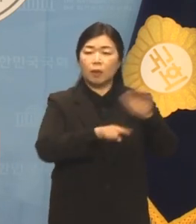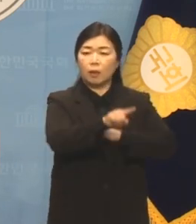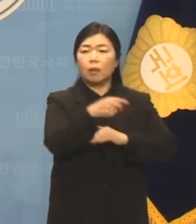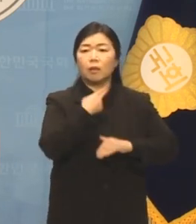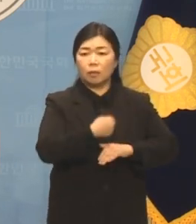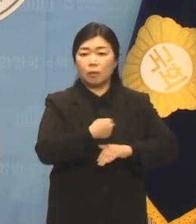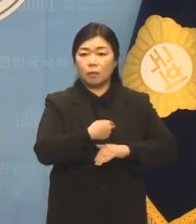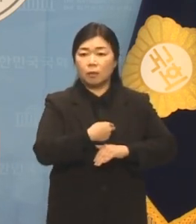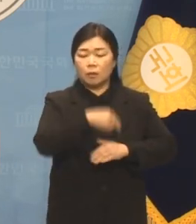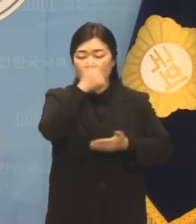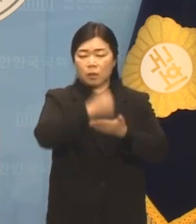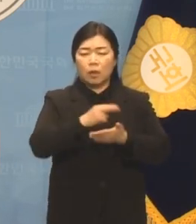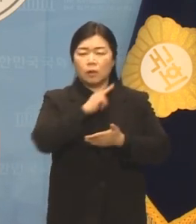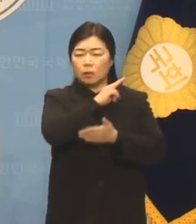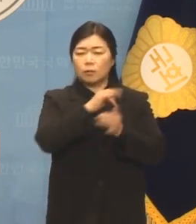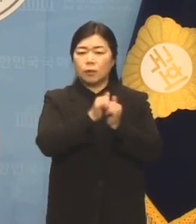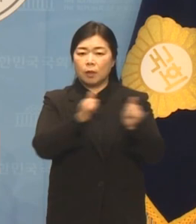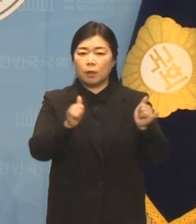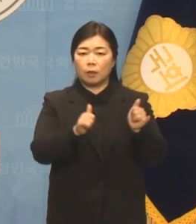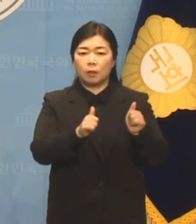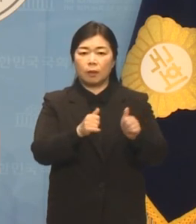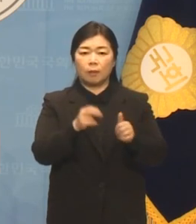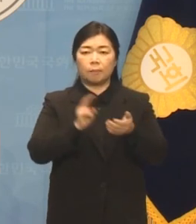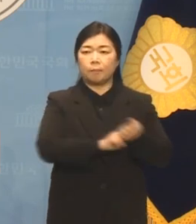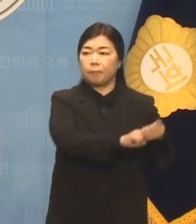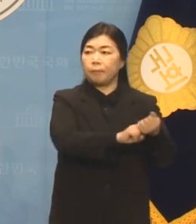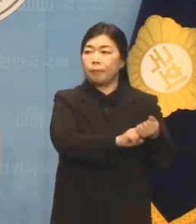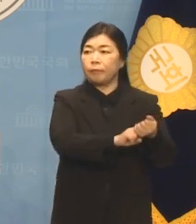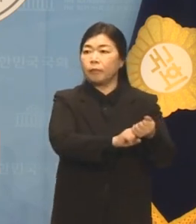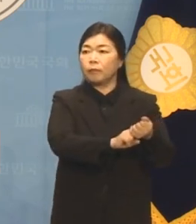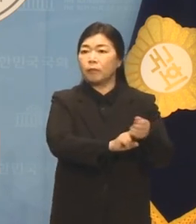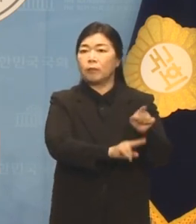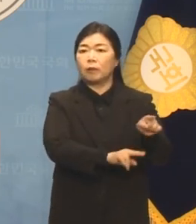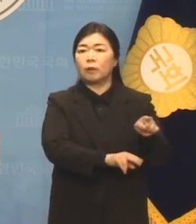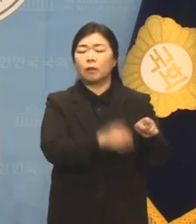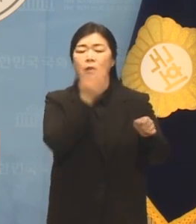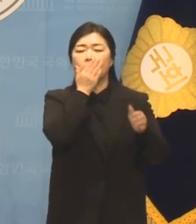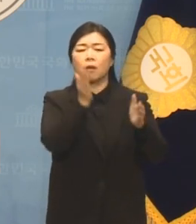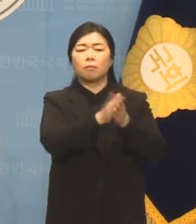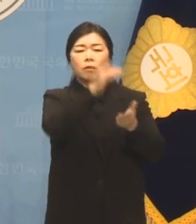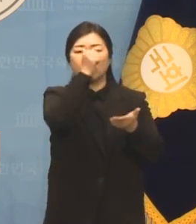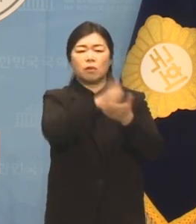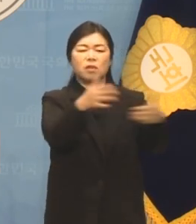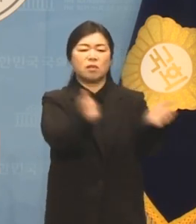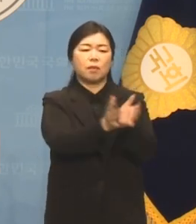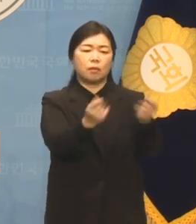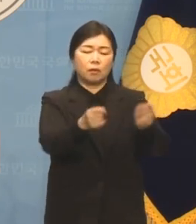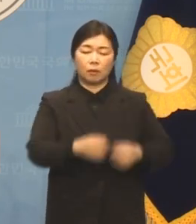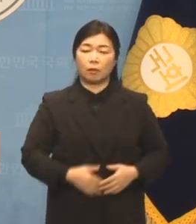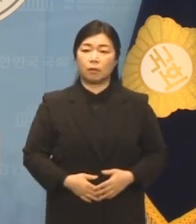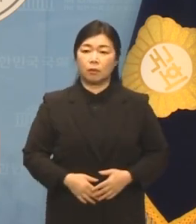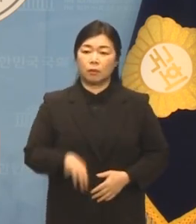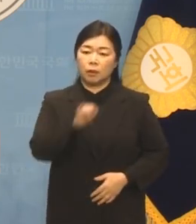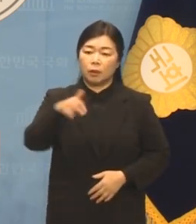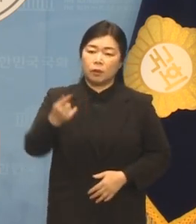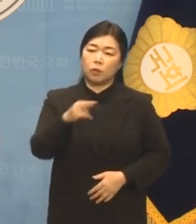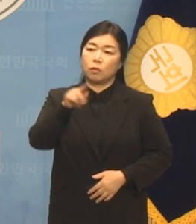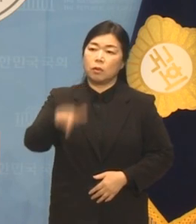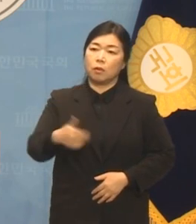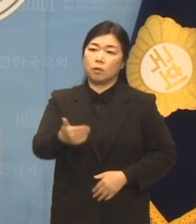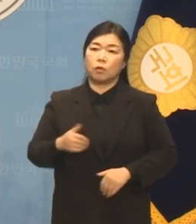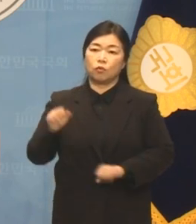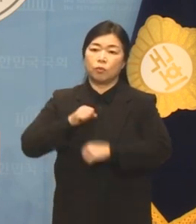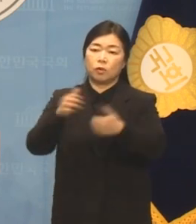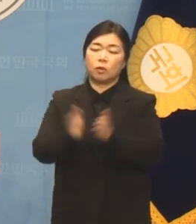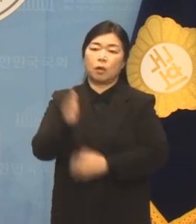피의자를 빼돌린 대통령, 마치 범죄집단을 보는 듯합니다. 이종섭 전 국방부 장관이 어제 호주로